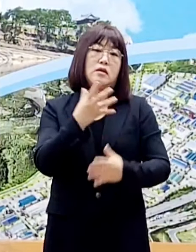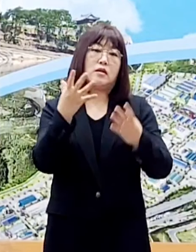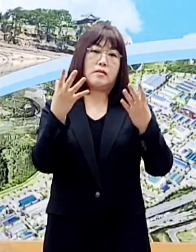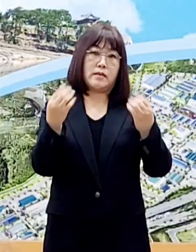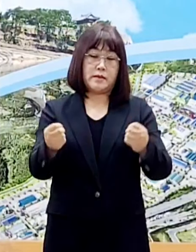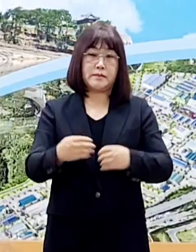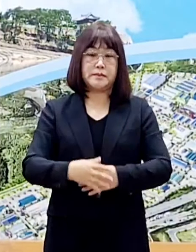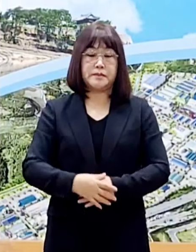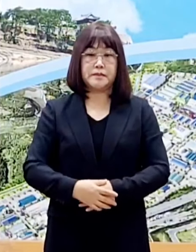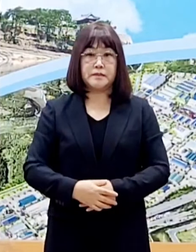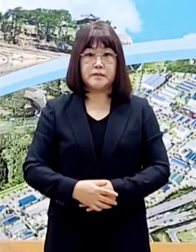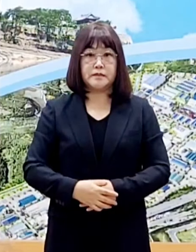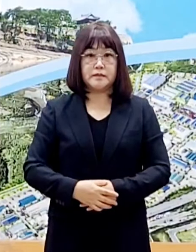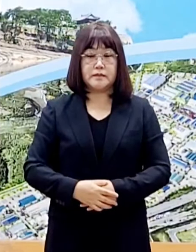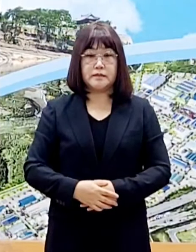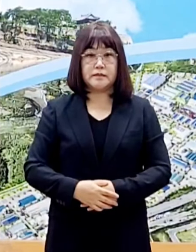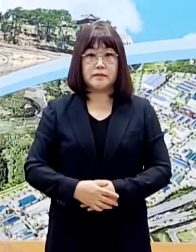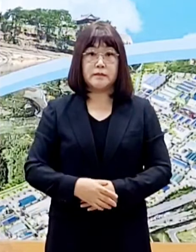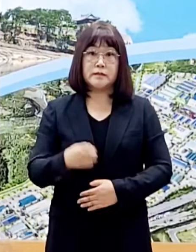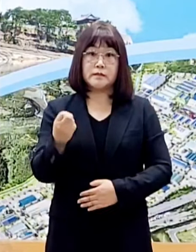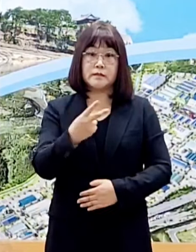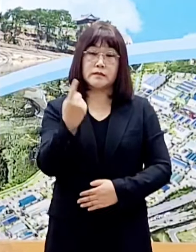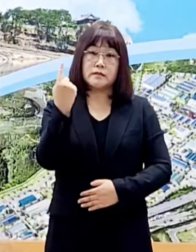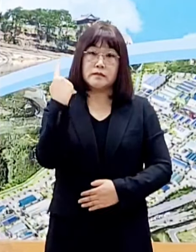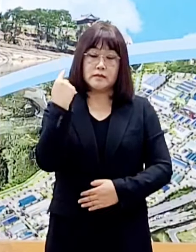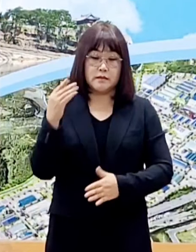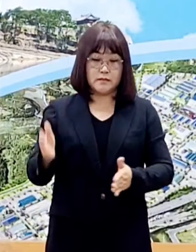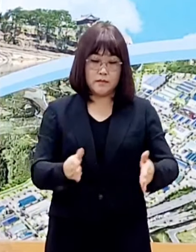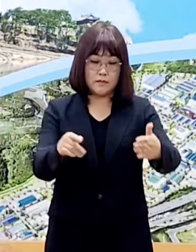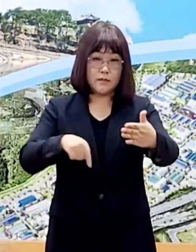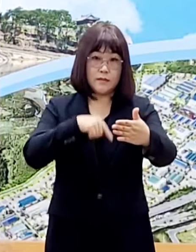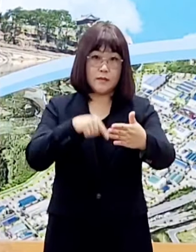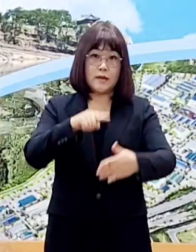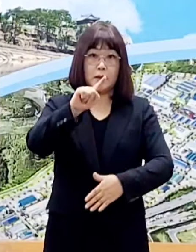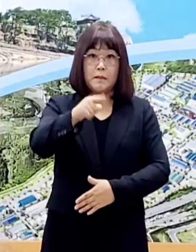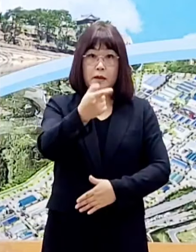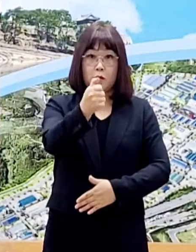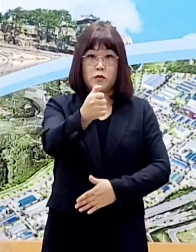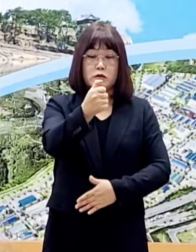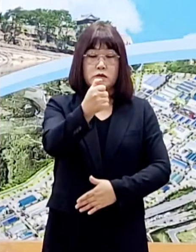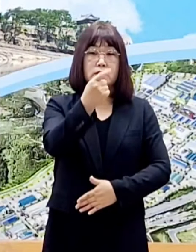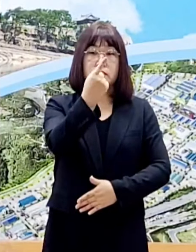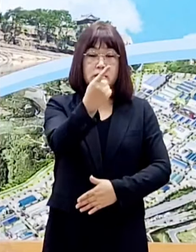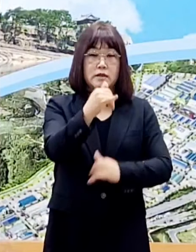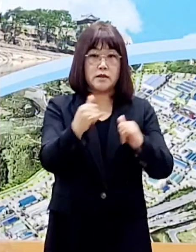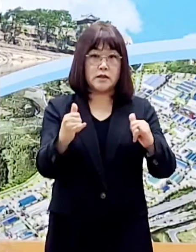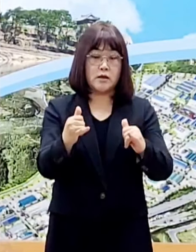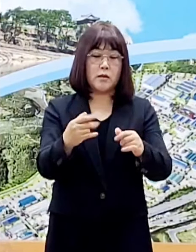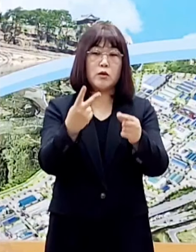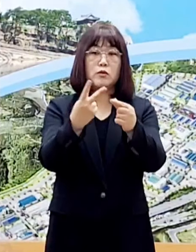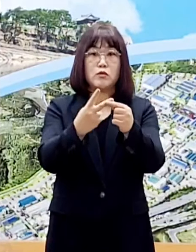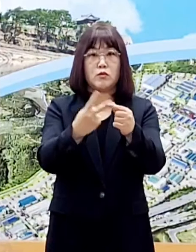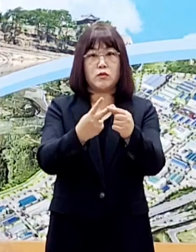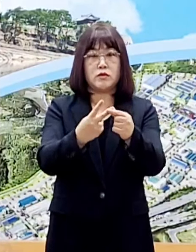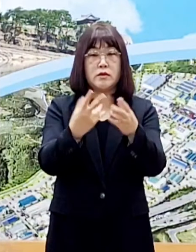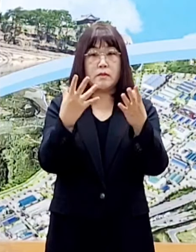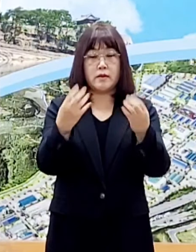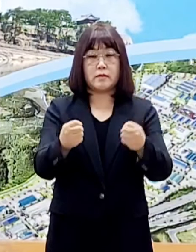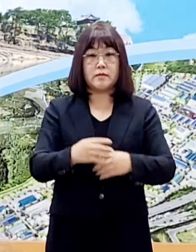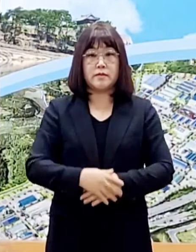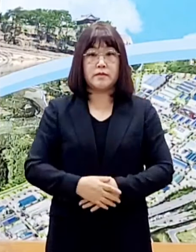기록하였습니다. 또한 어제 도내 확진자는 156명으로 역대 두 번째 기록이자